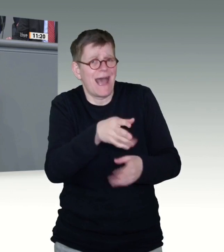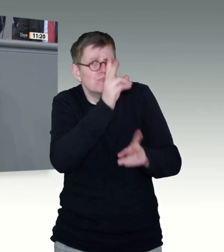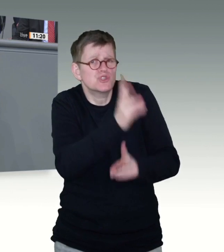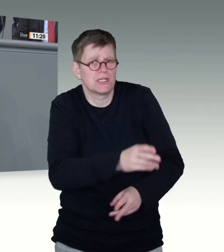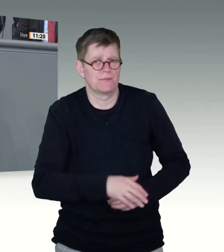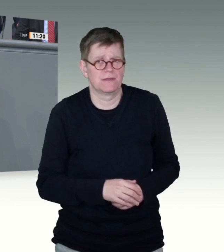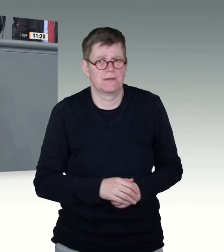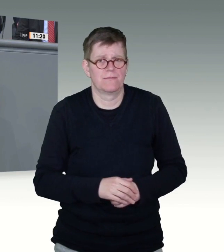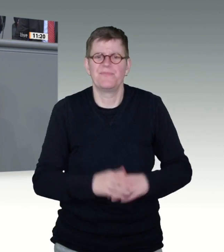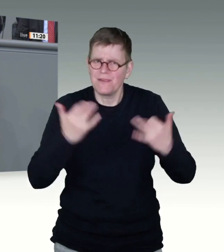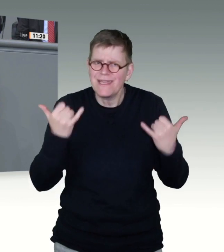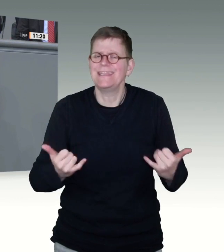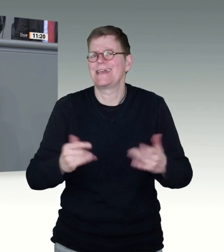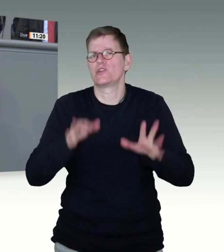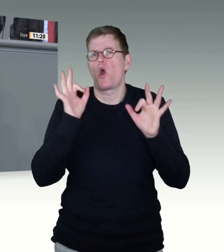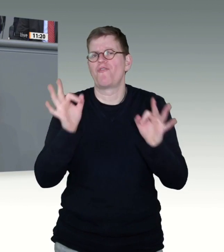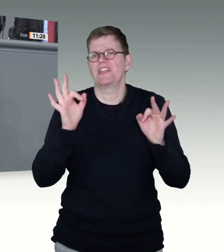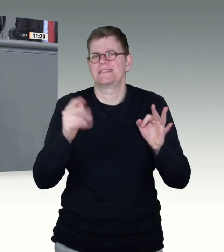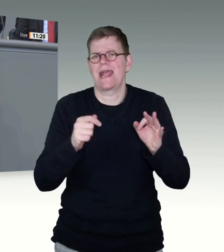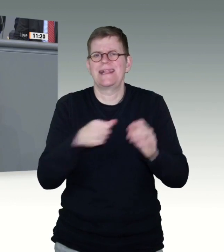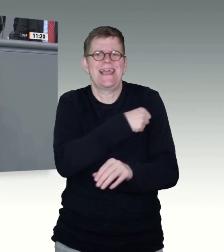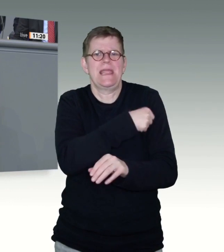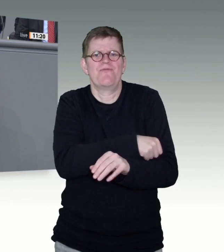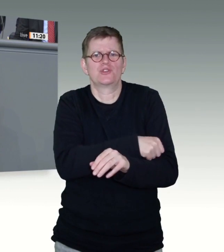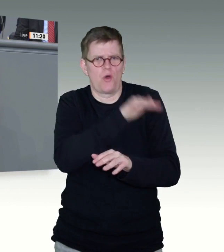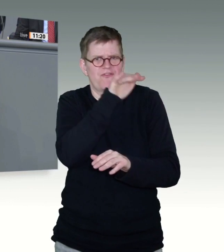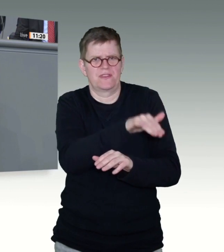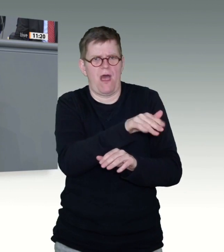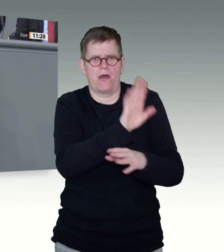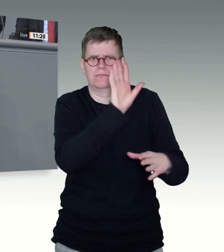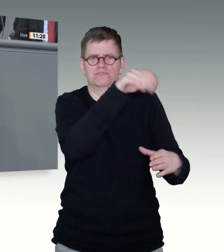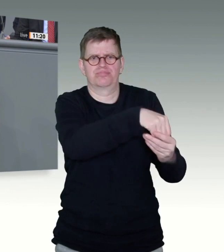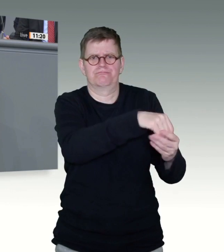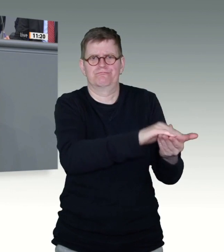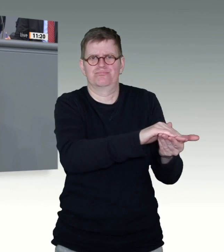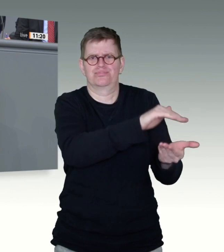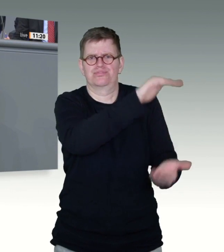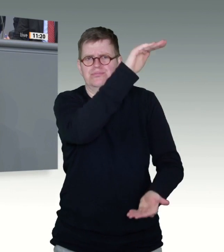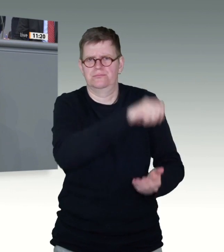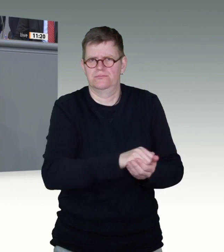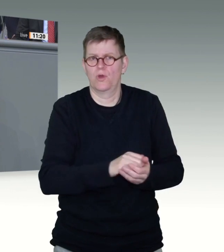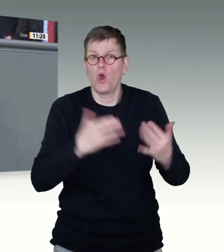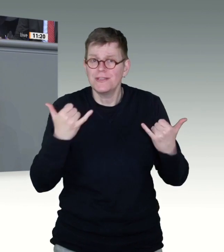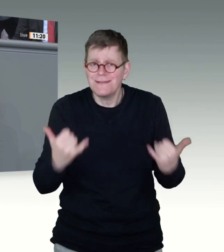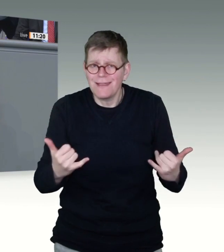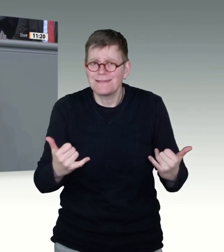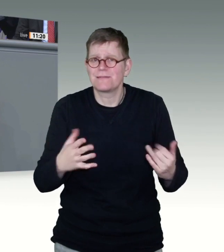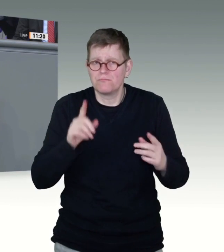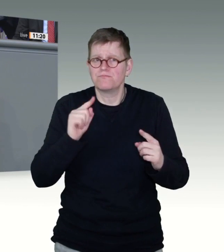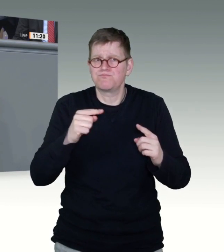Niedergelassene Ärztinnen und Ärzte, Betriebsärzte sind schon seit Monaten bereit, Impfungen durchzuführen. Jetzt wird es Zeit,